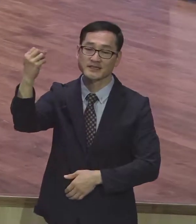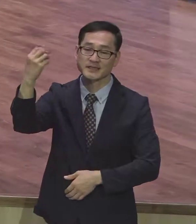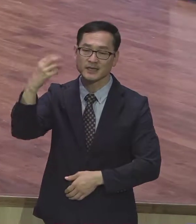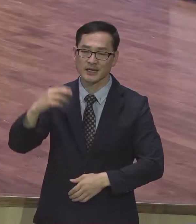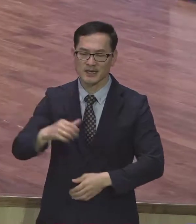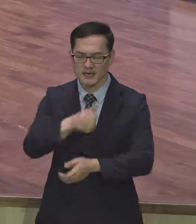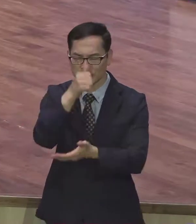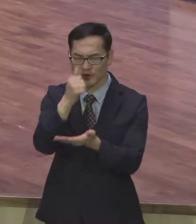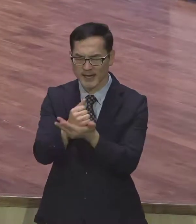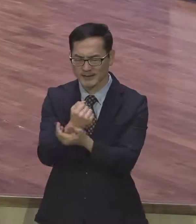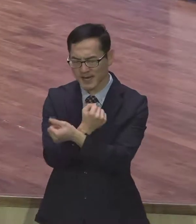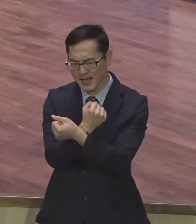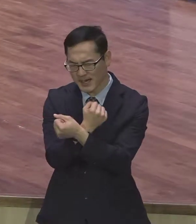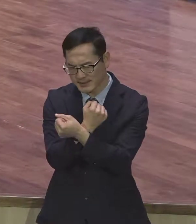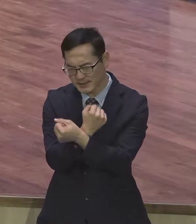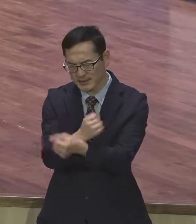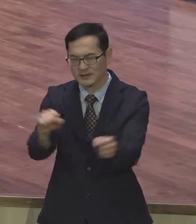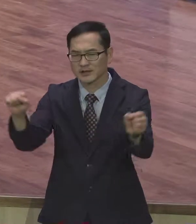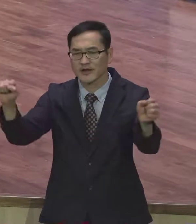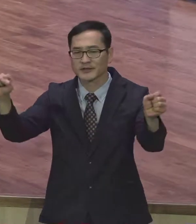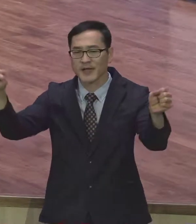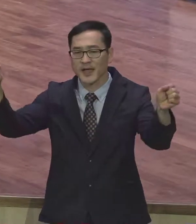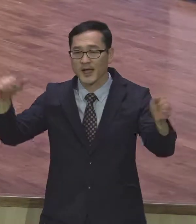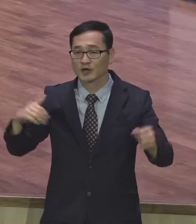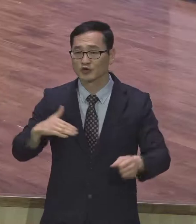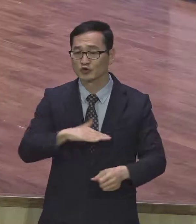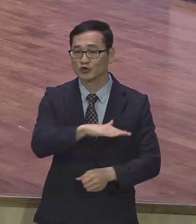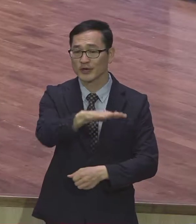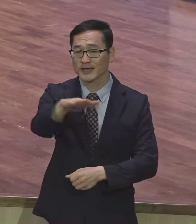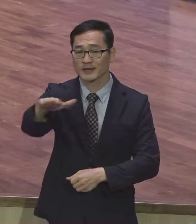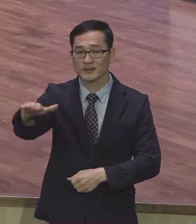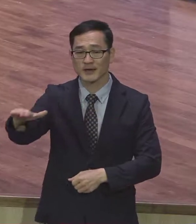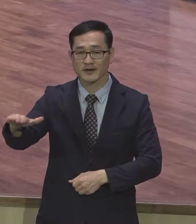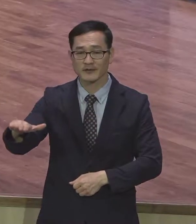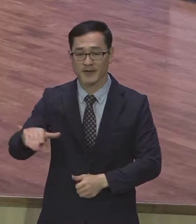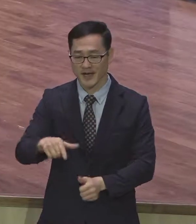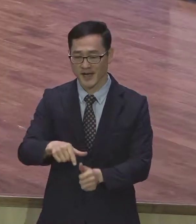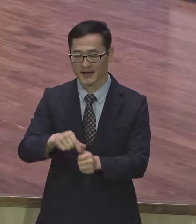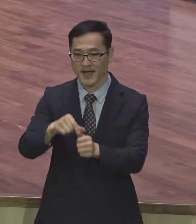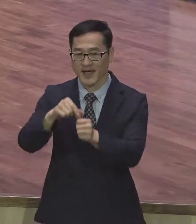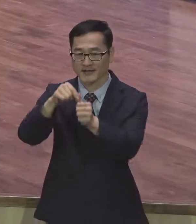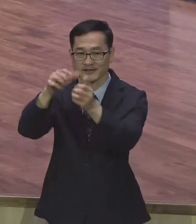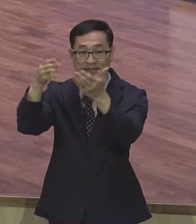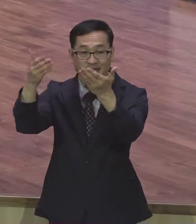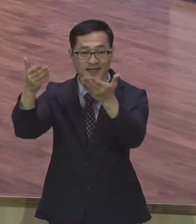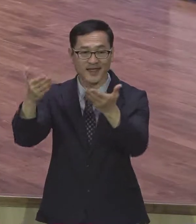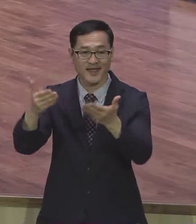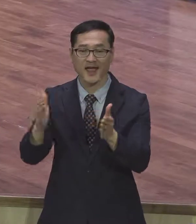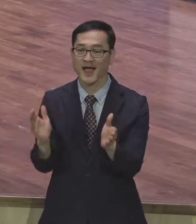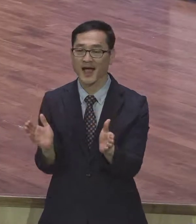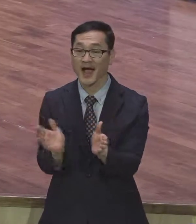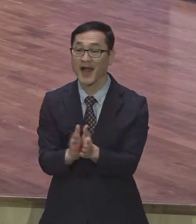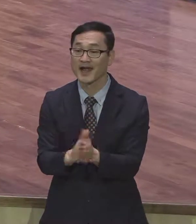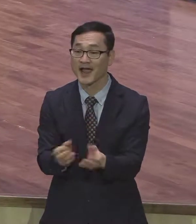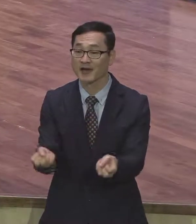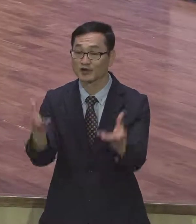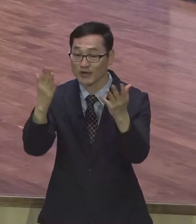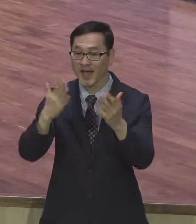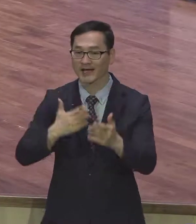시기를 새 사슬 끊겼네 우리 자유 받았네 할렐루야